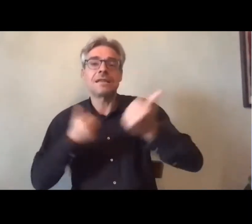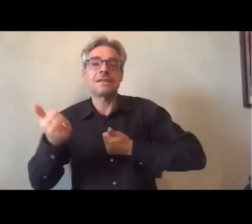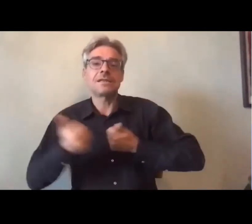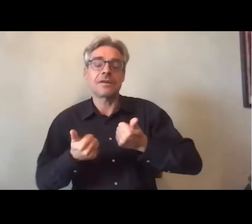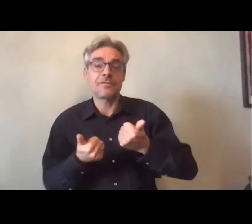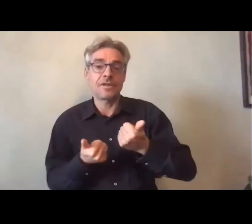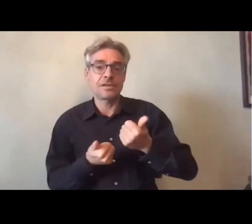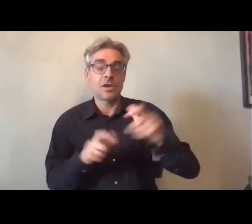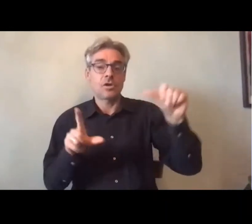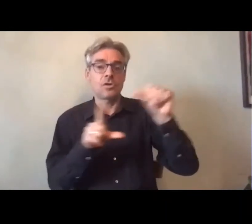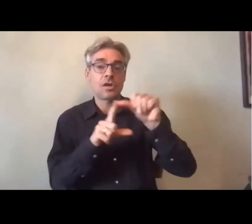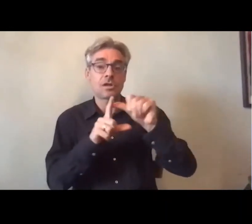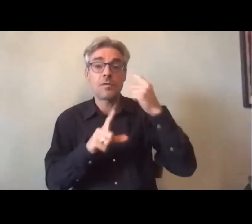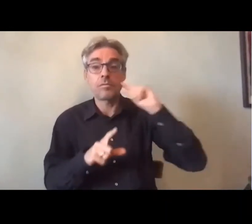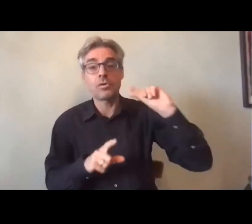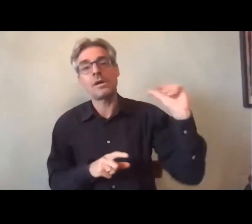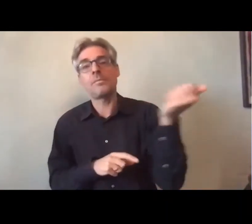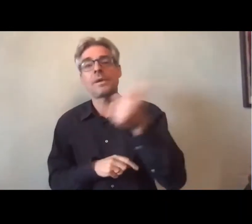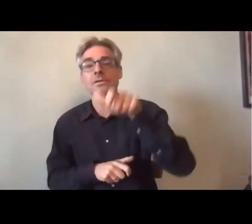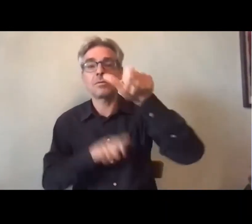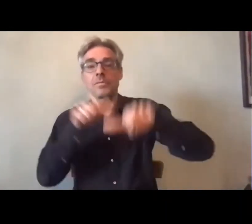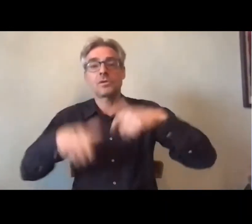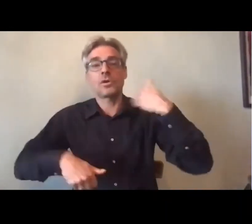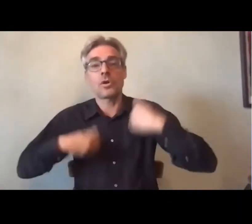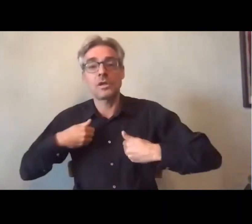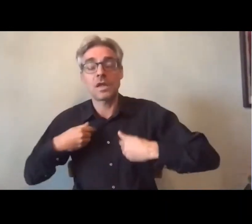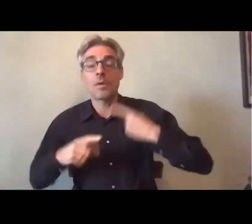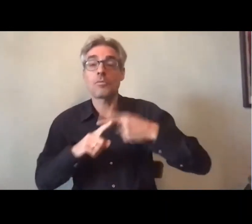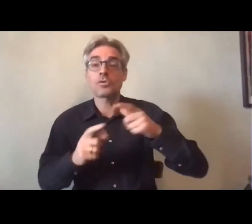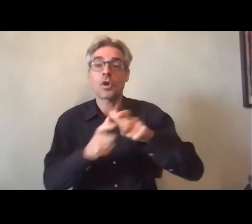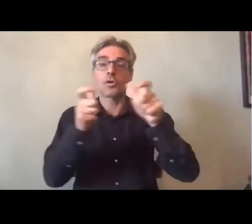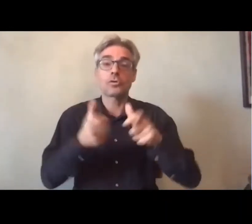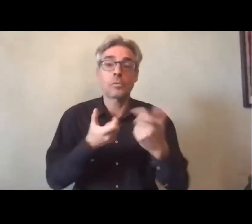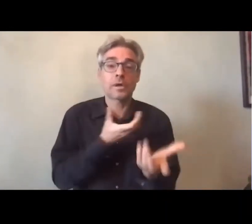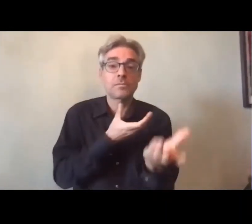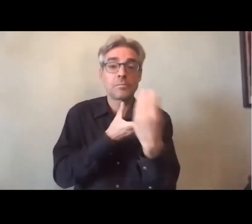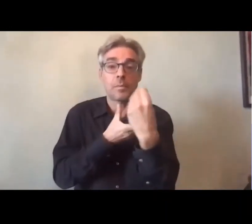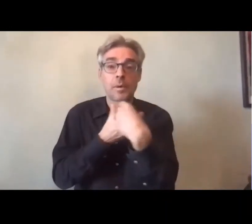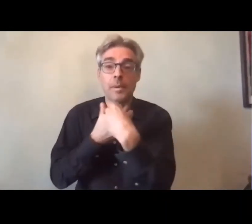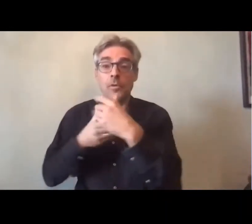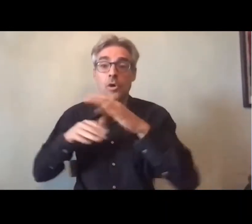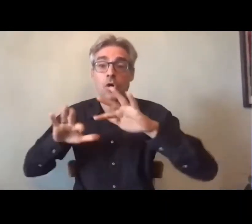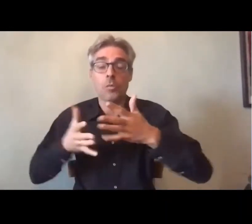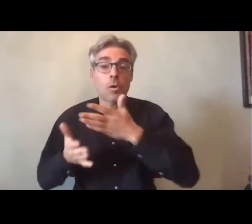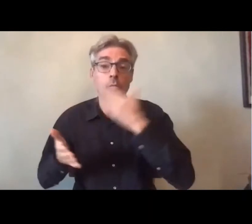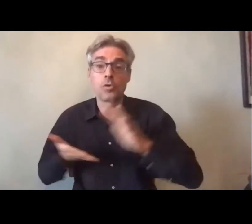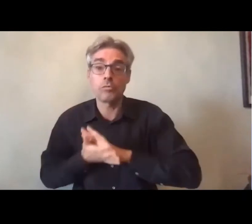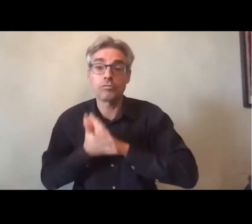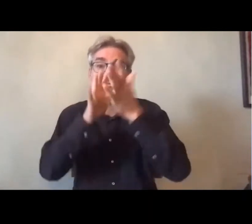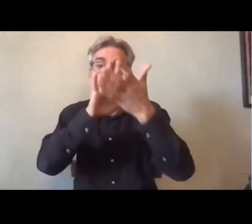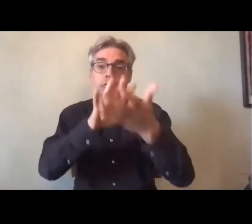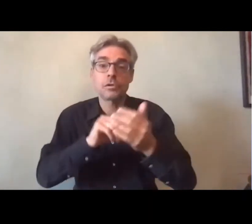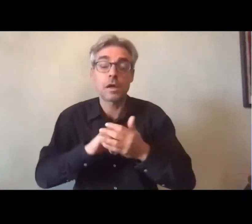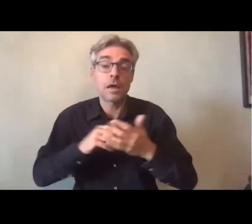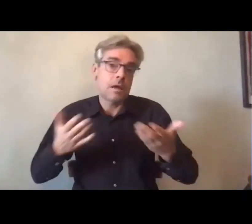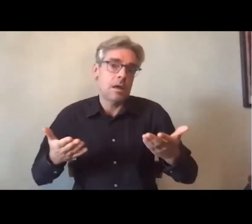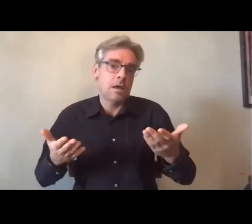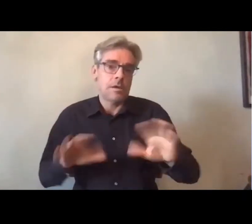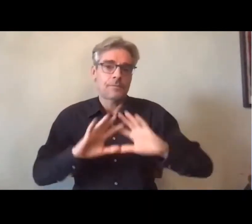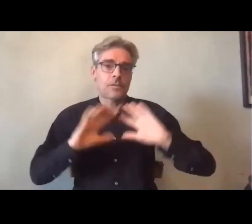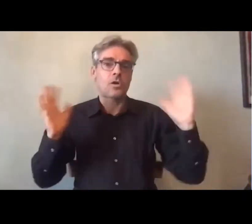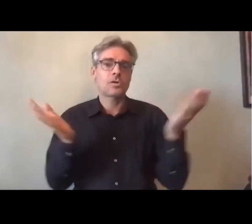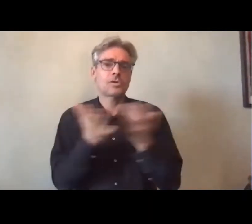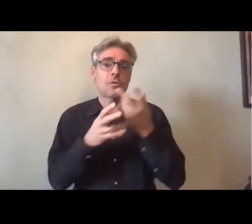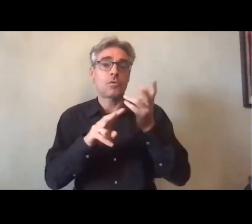service de nos bénéficiaires que sont les personnes en situation de handicap et les entreprises et comment finalement tout cet